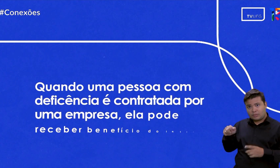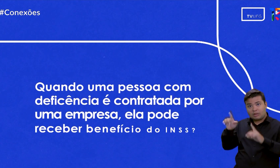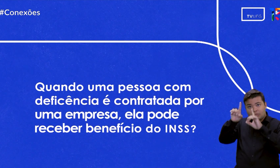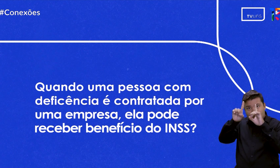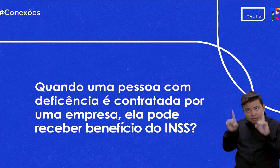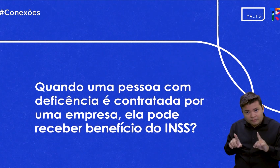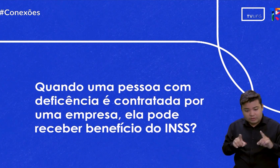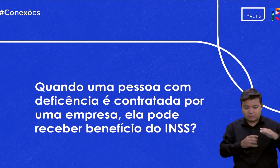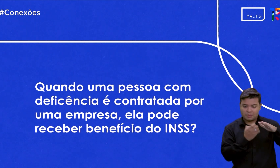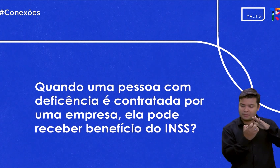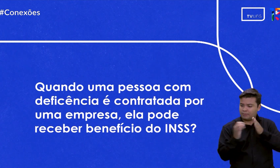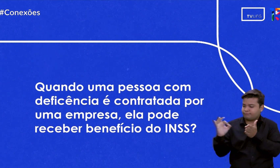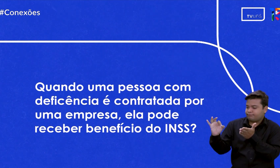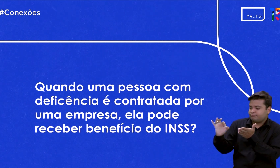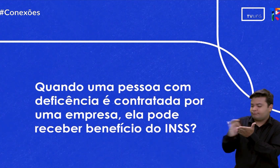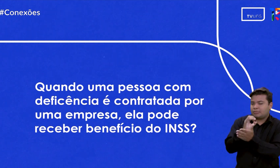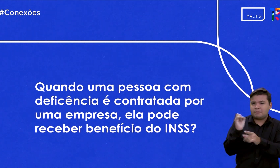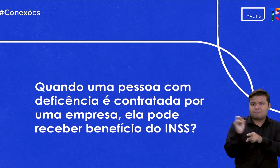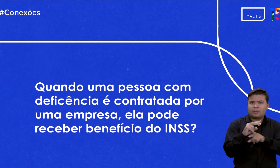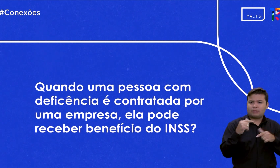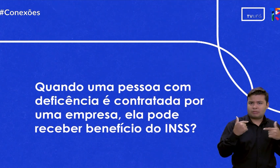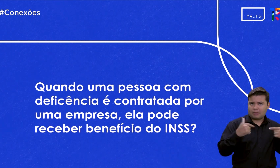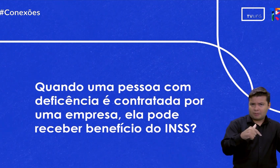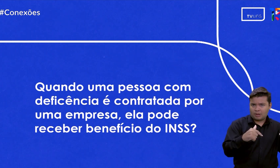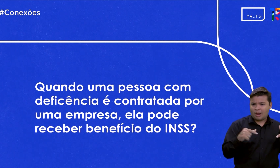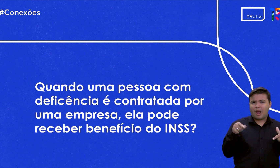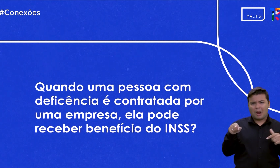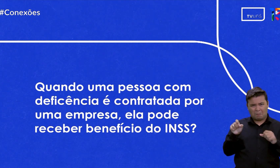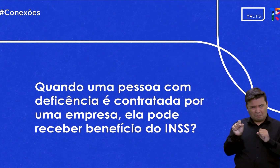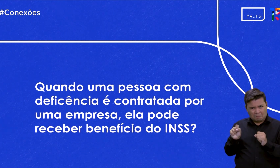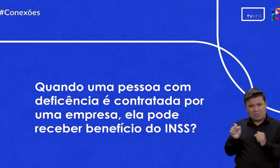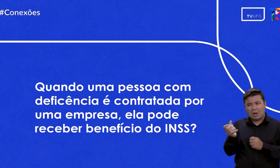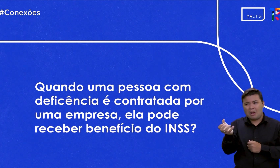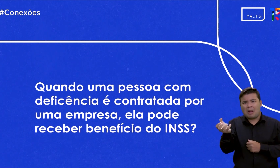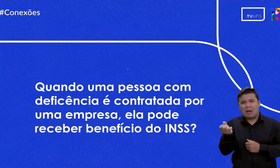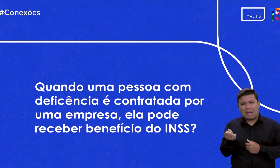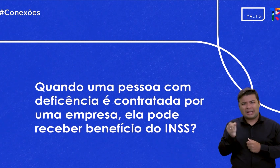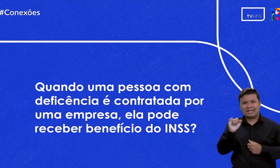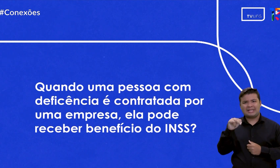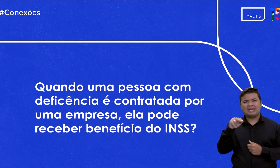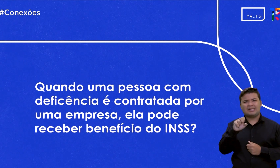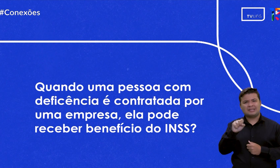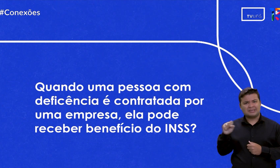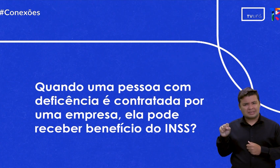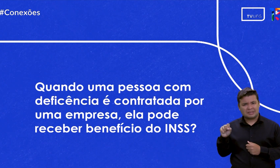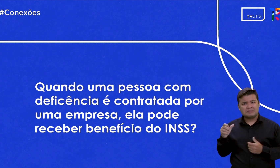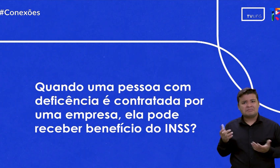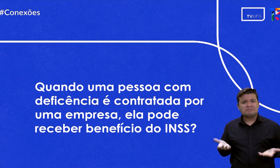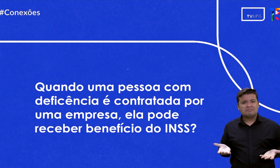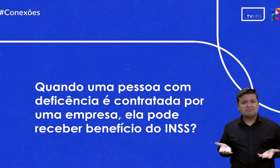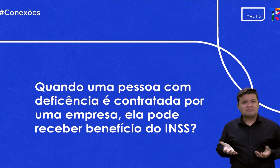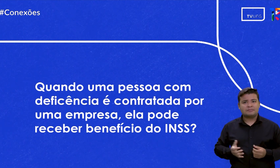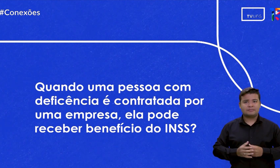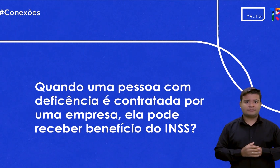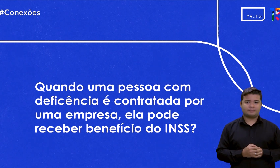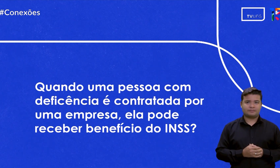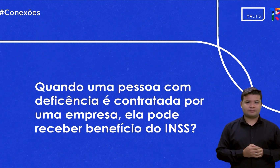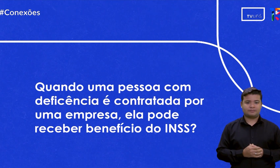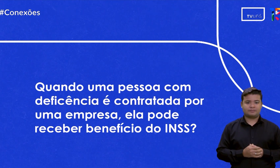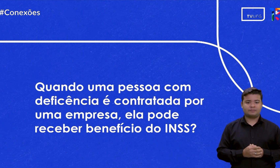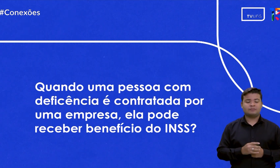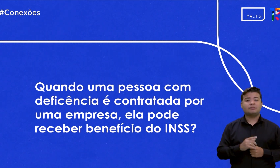Quando uma pessoa com deficiência é contratada por uma empresa, ela pode receber benefício do INSS?